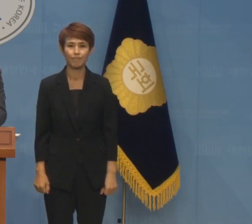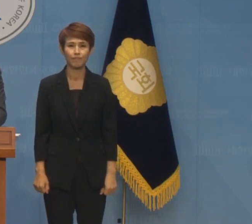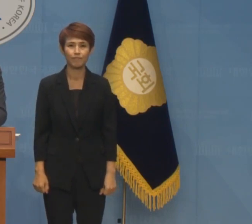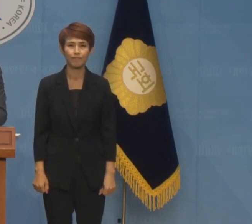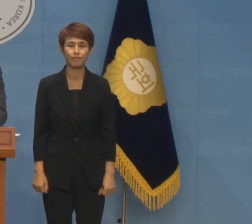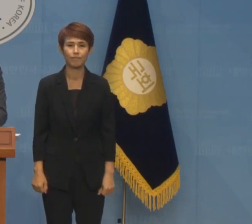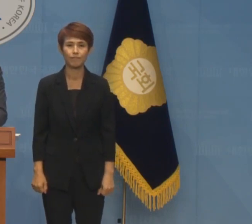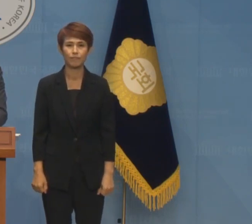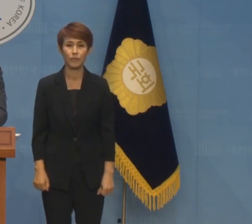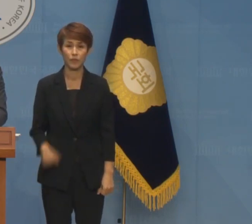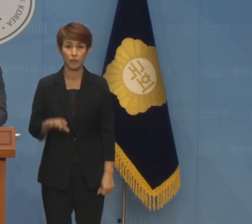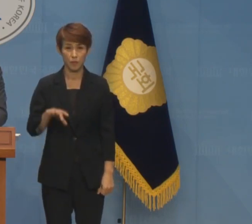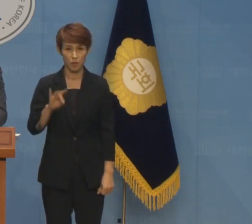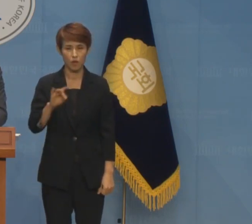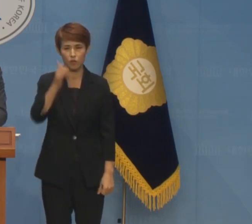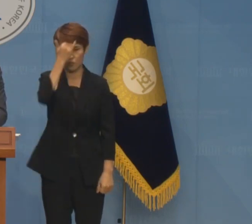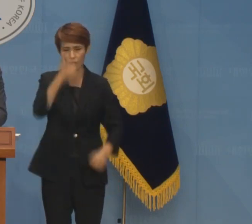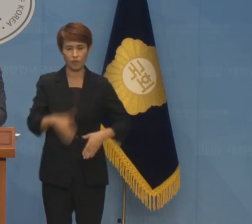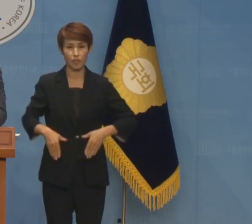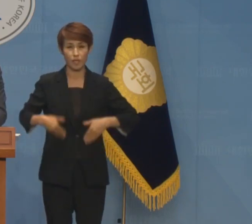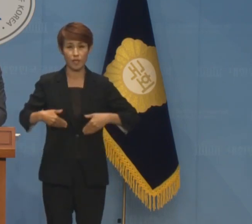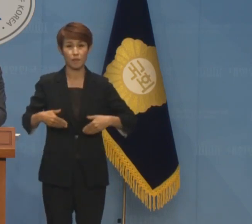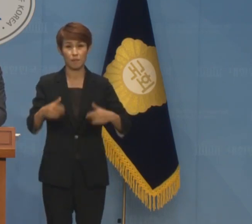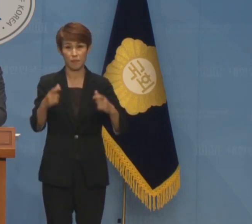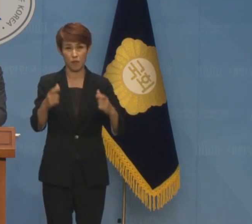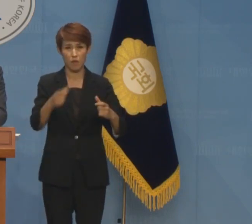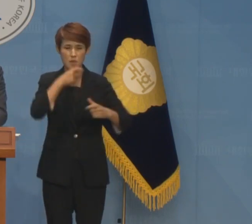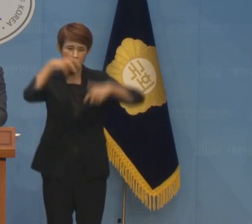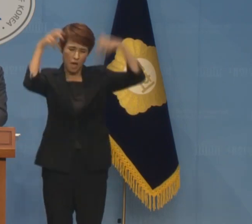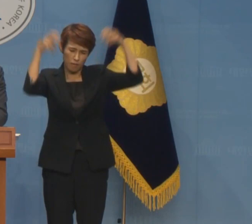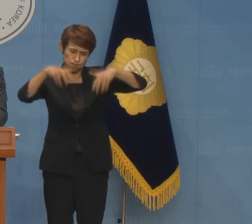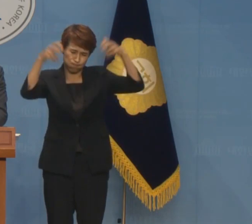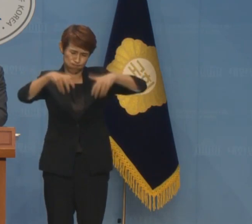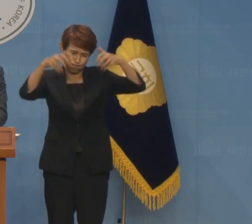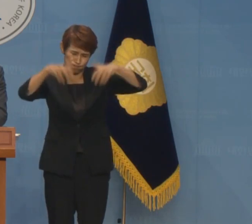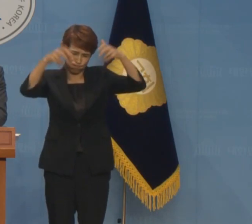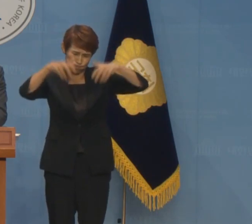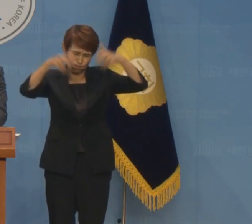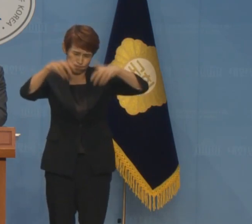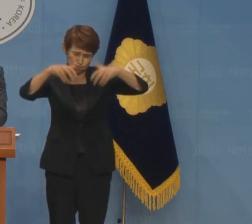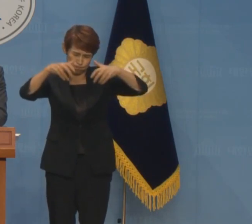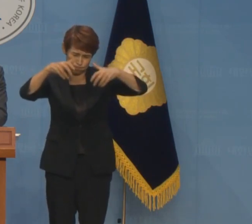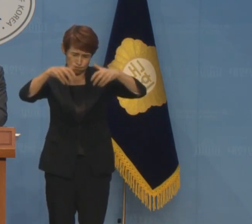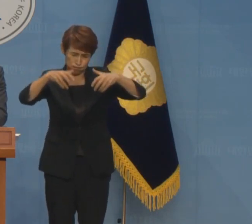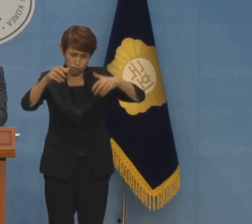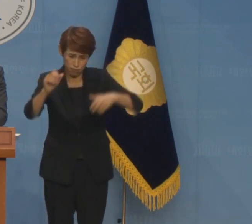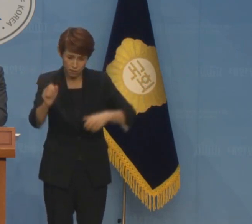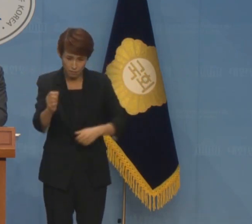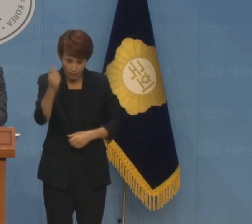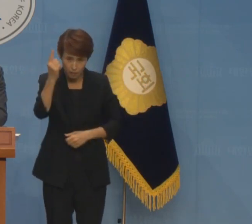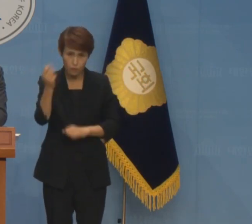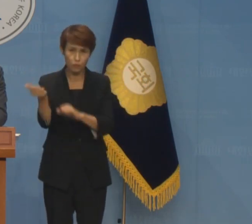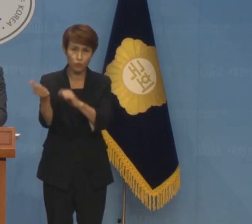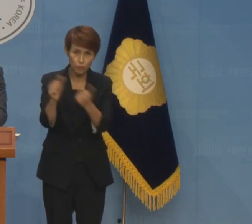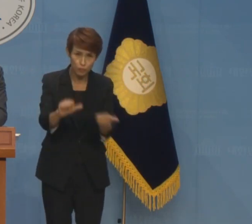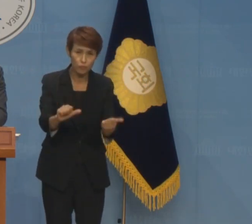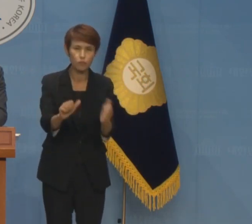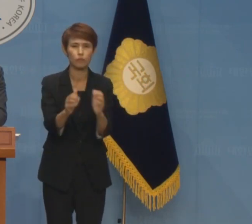충남지역 일대에 쏟아진 기록적인 폭우로 인하여 운명을 달리하신